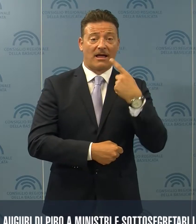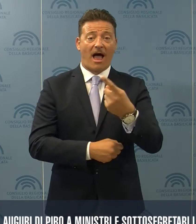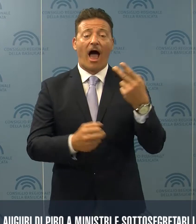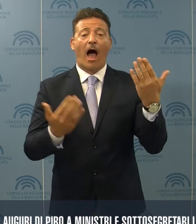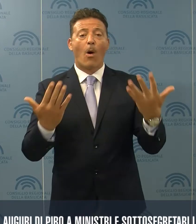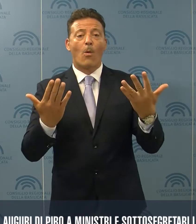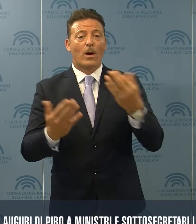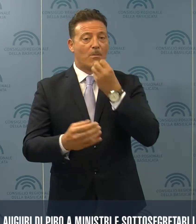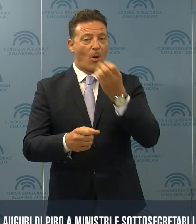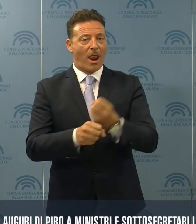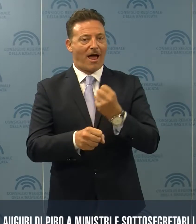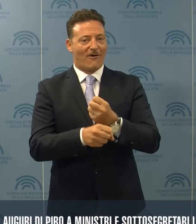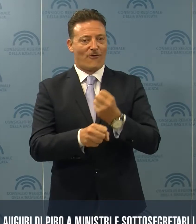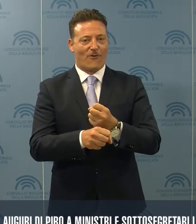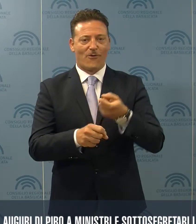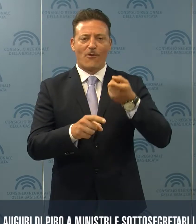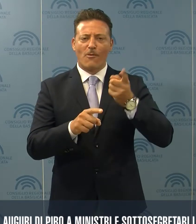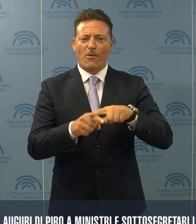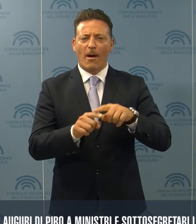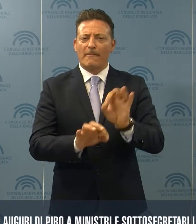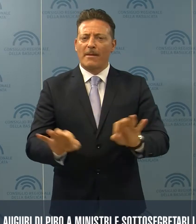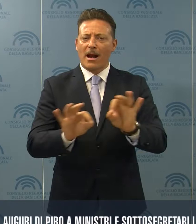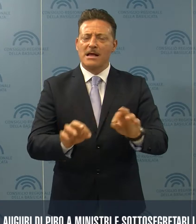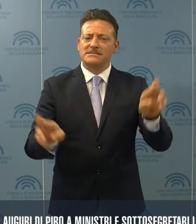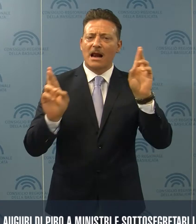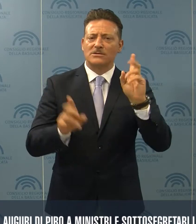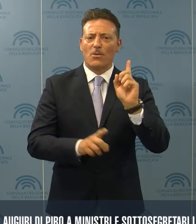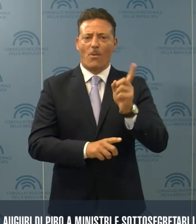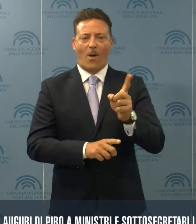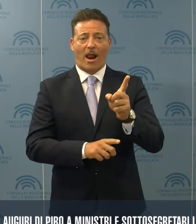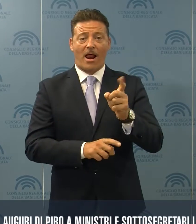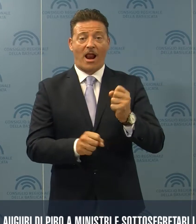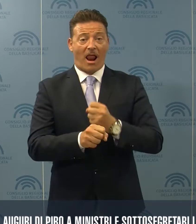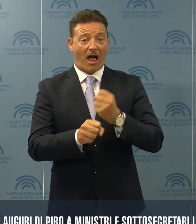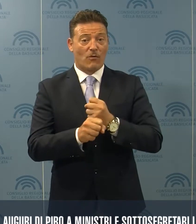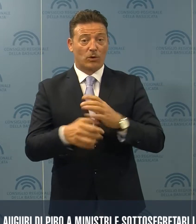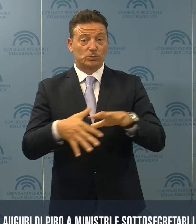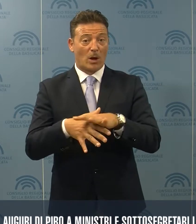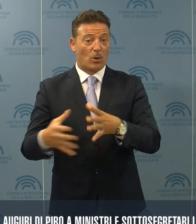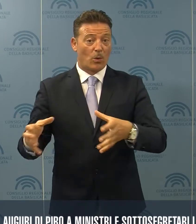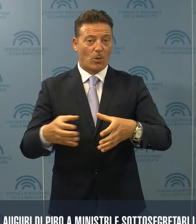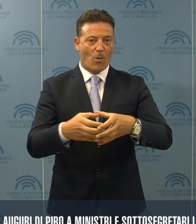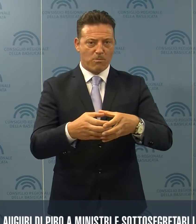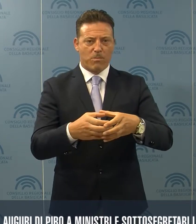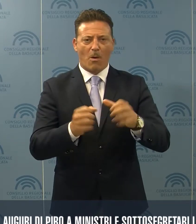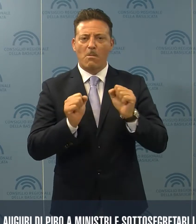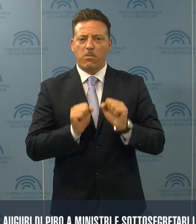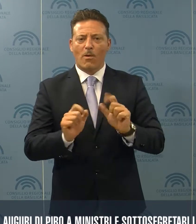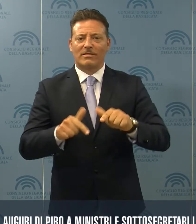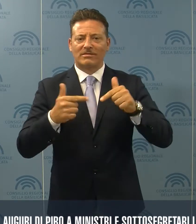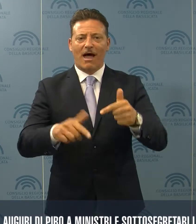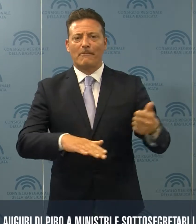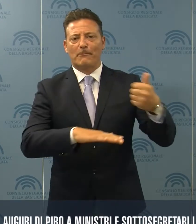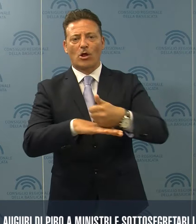auguri di buon lavoro ed ha formulato l'auspicio che con un lavoro di squadra si possa rendere